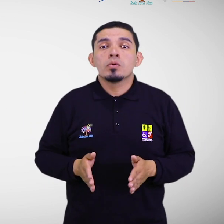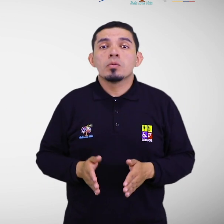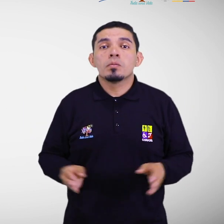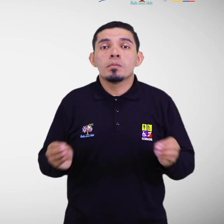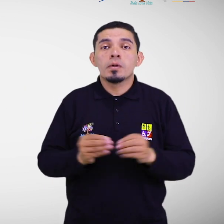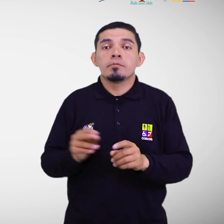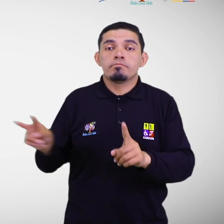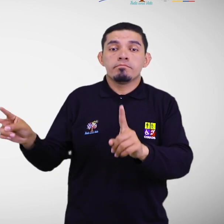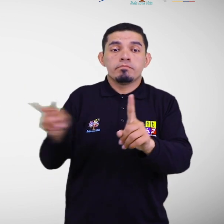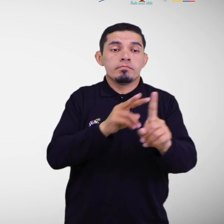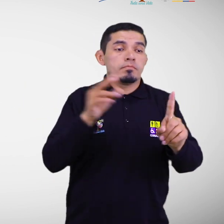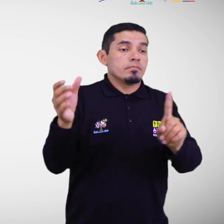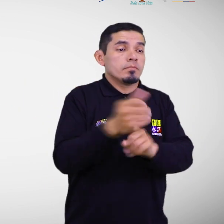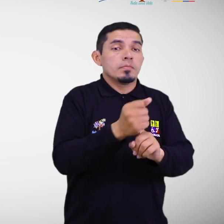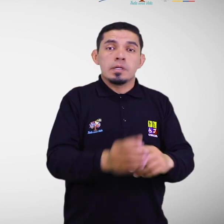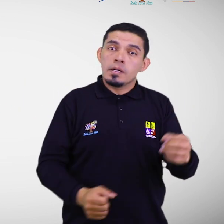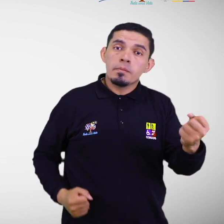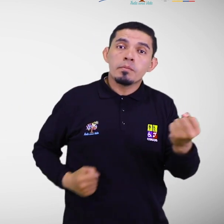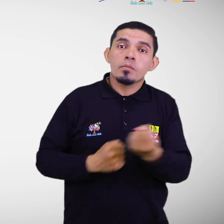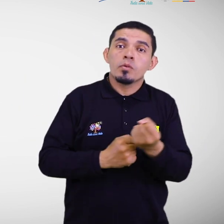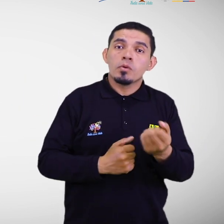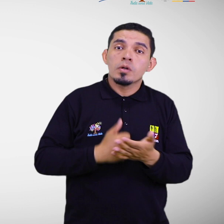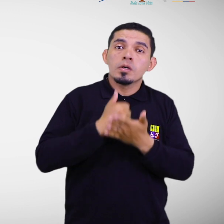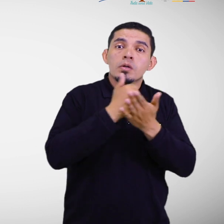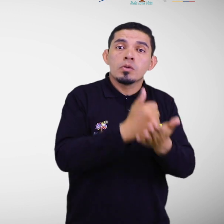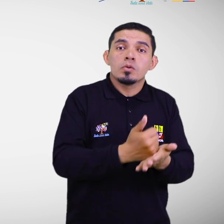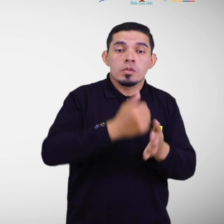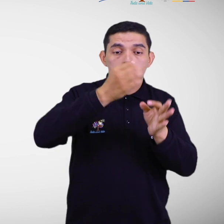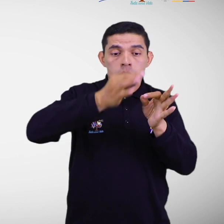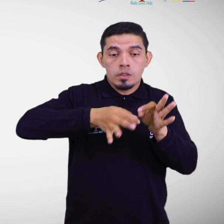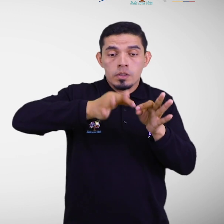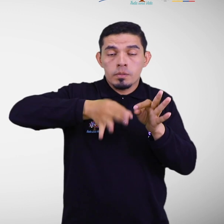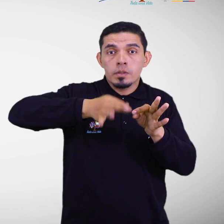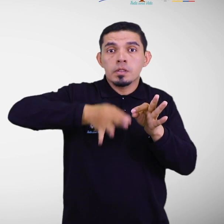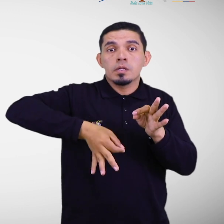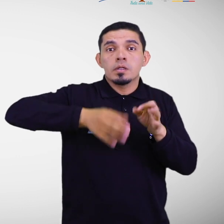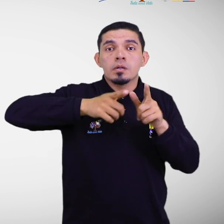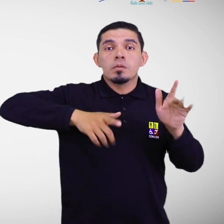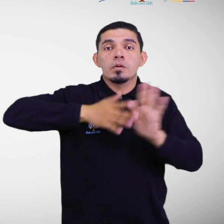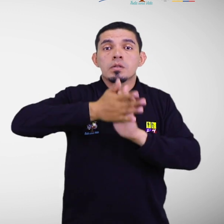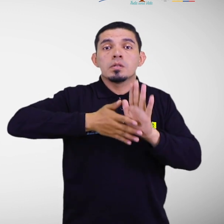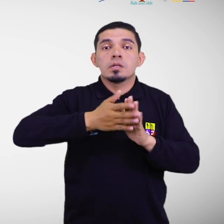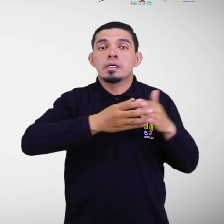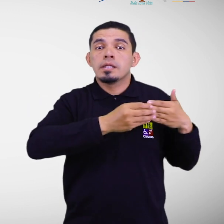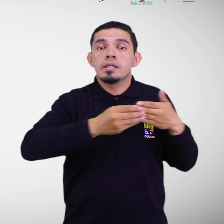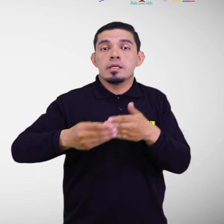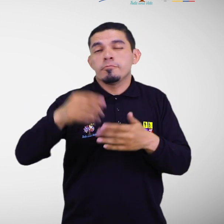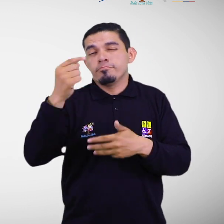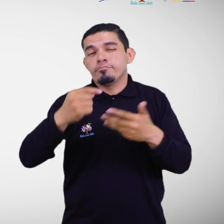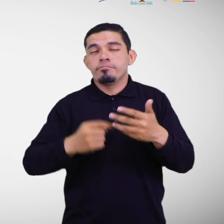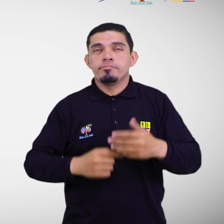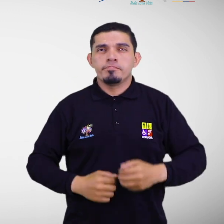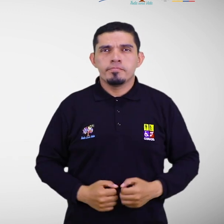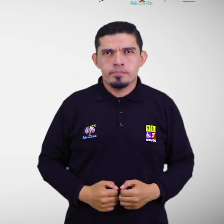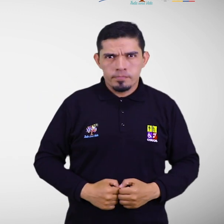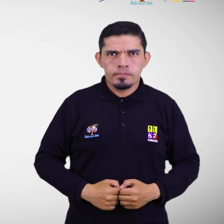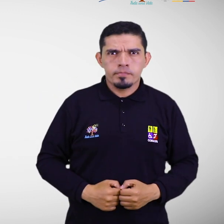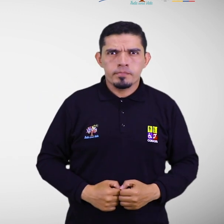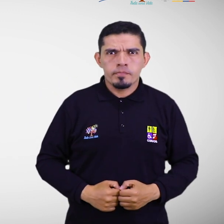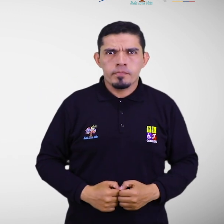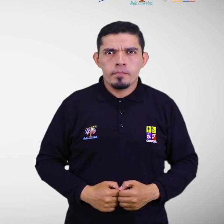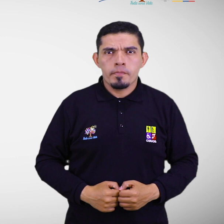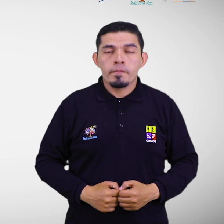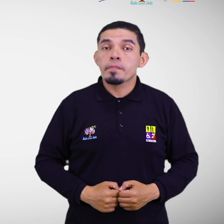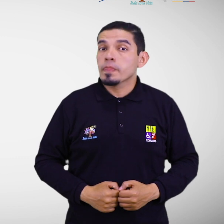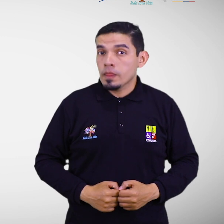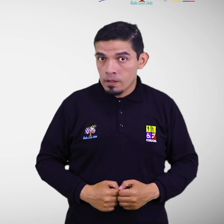de las personas para apoyos específicos, intérpretes de legua de señas, guías, entre otros. Habilitación de la